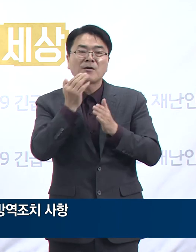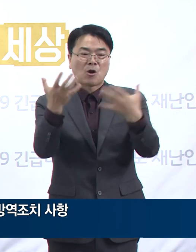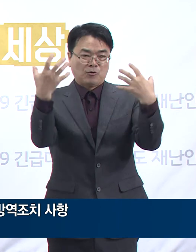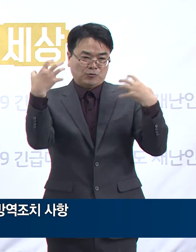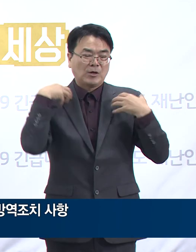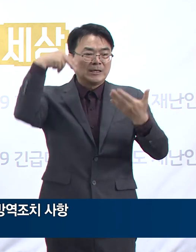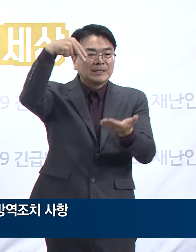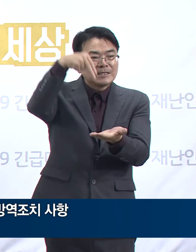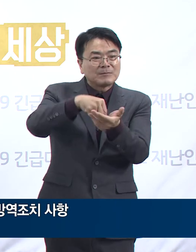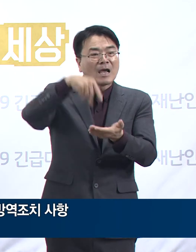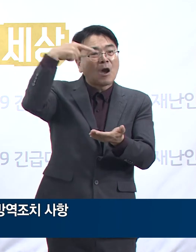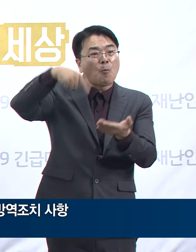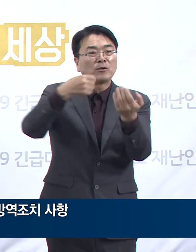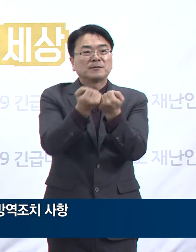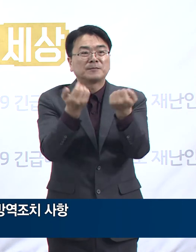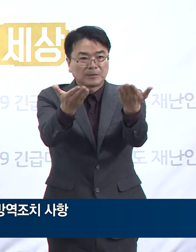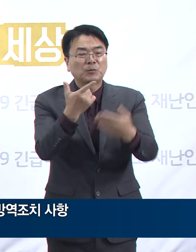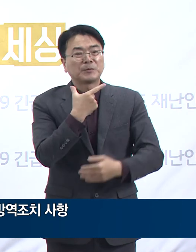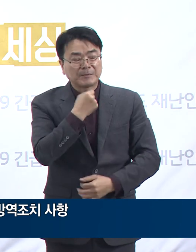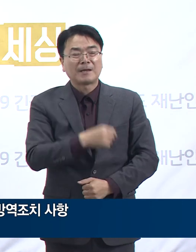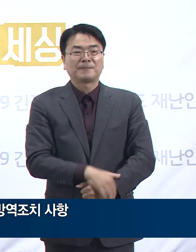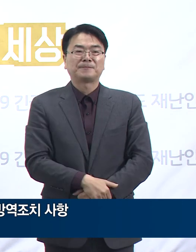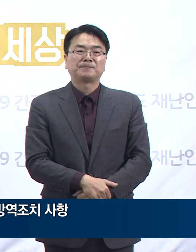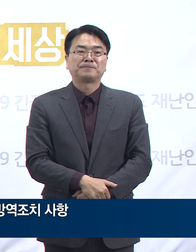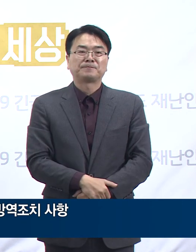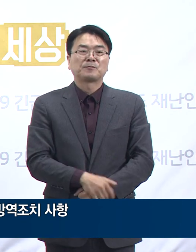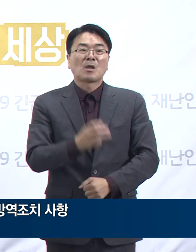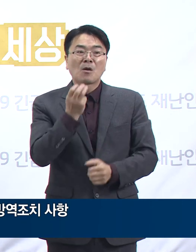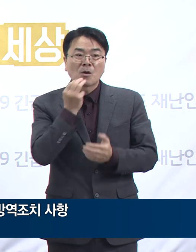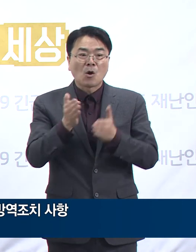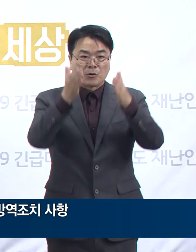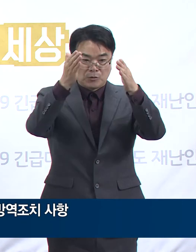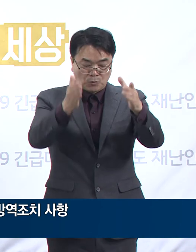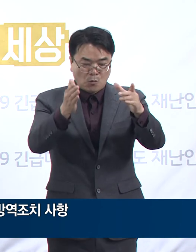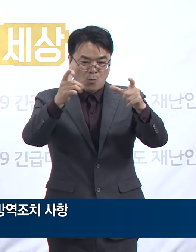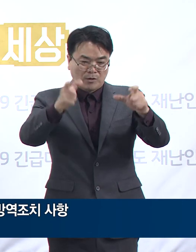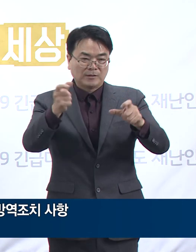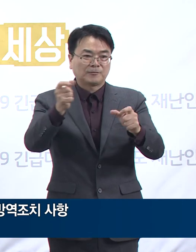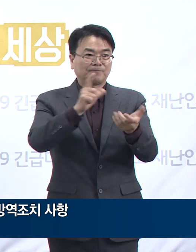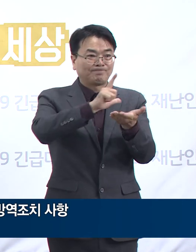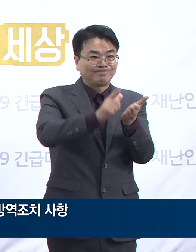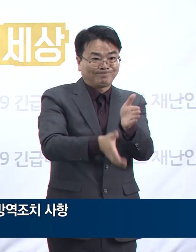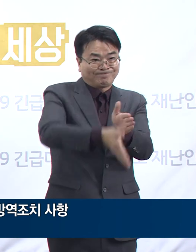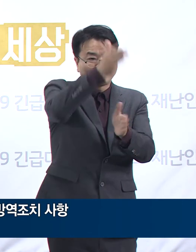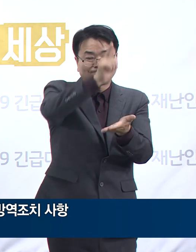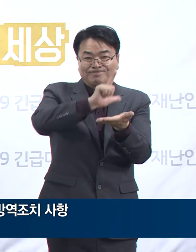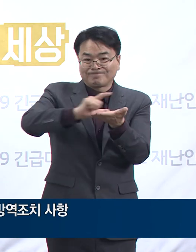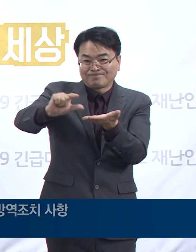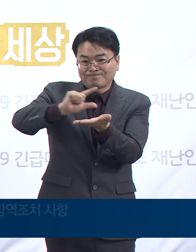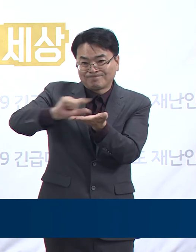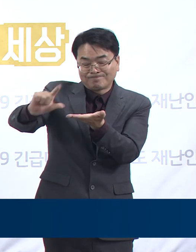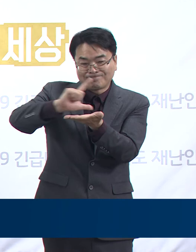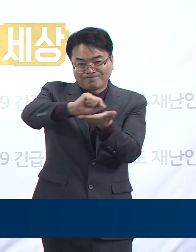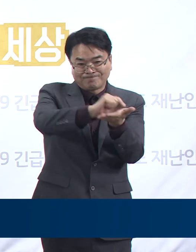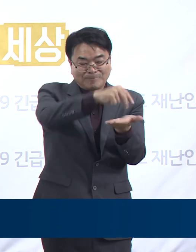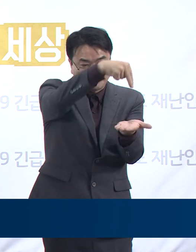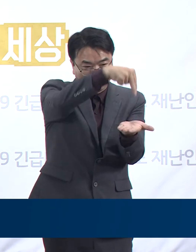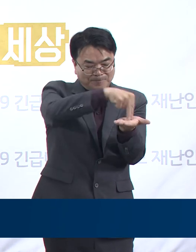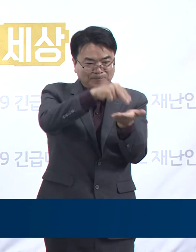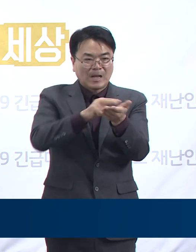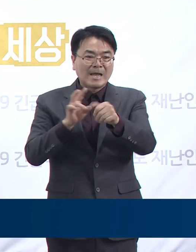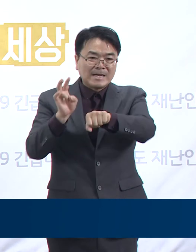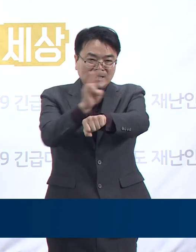말씀드리겠습니다. 경기도와 시군은 방역대책반을 운영하며 24시간